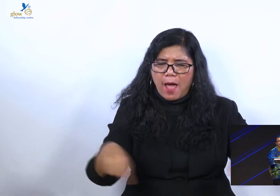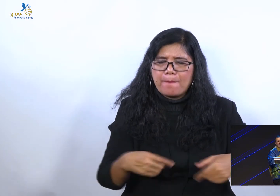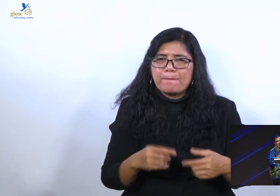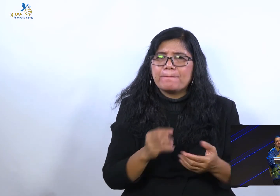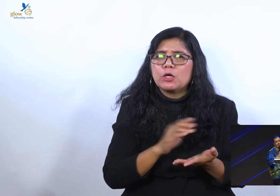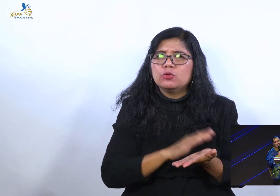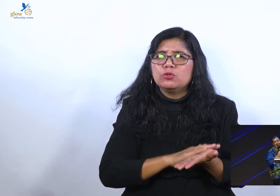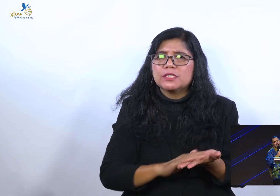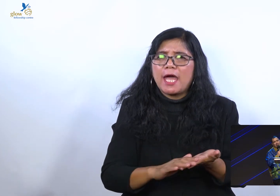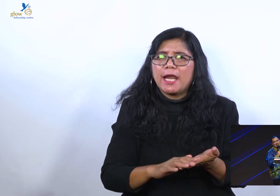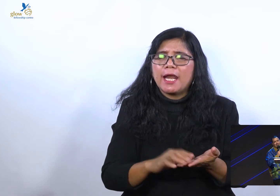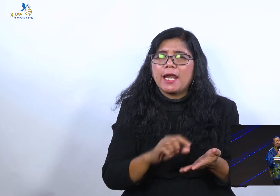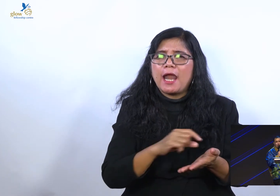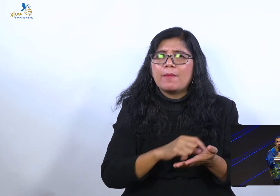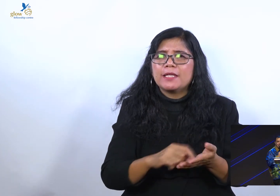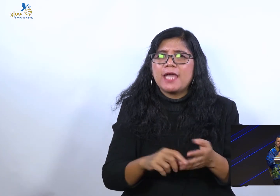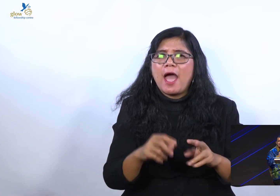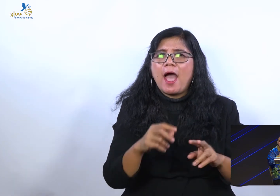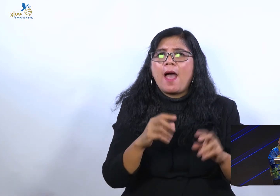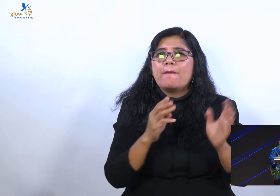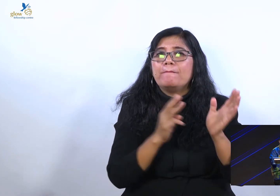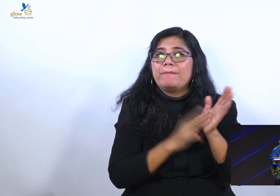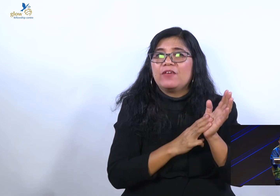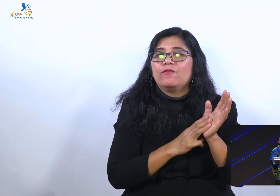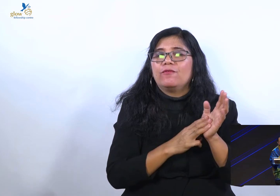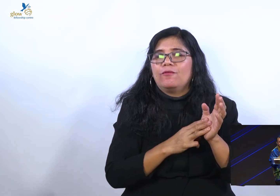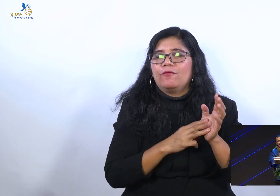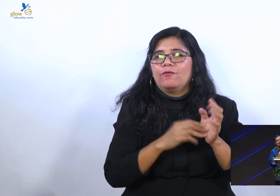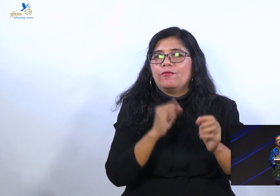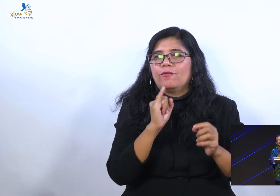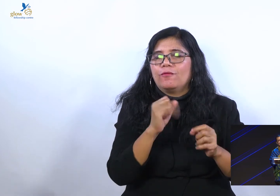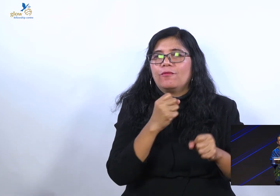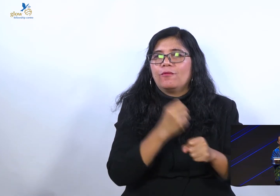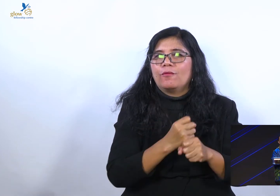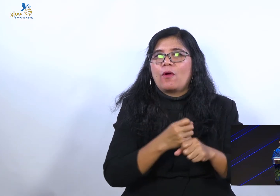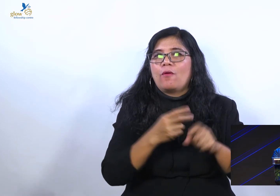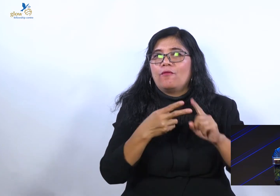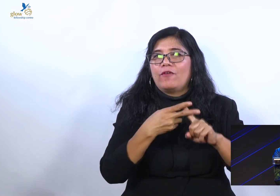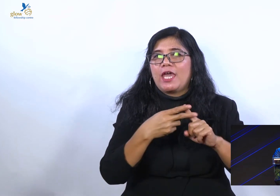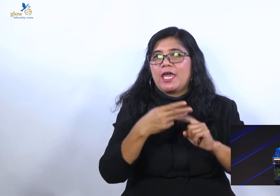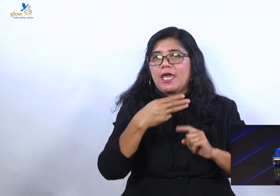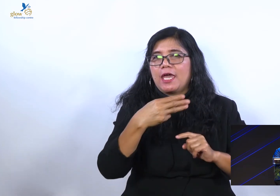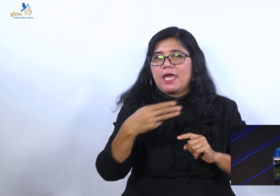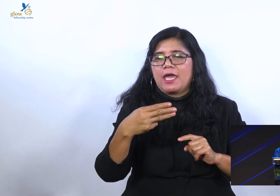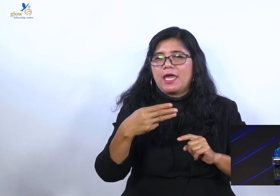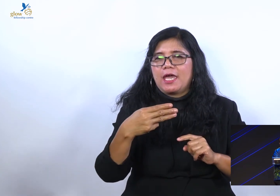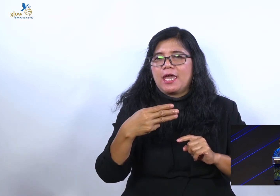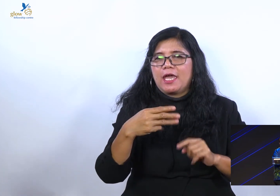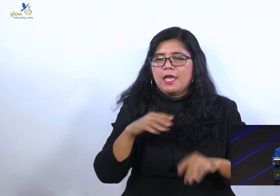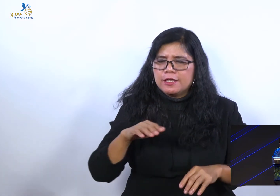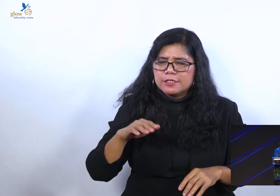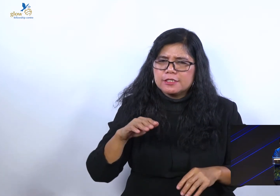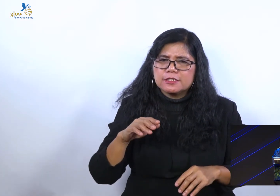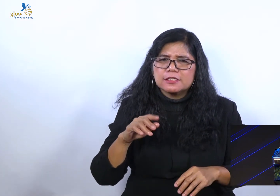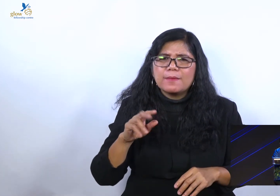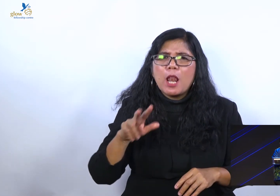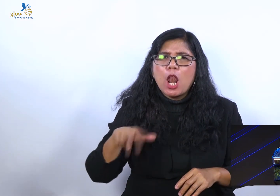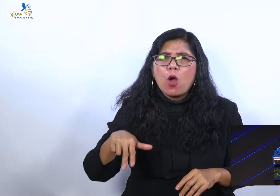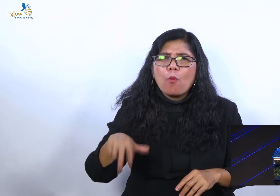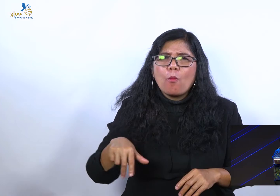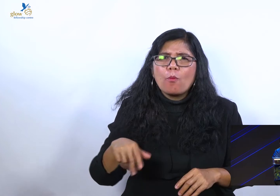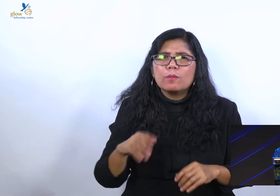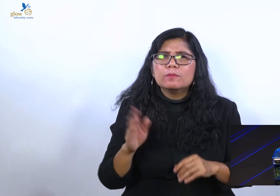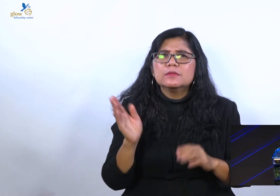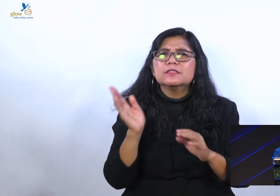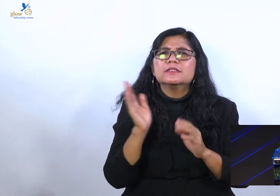mikveh. Mikveh itu sebelum orang sembahyang, orang Yahudi sembahyang, atau